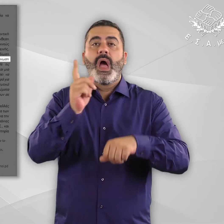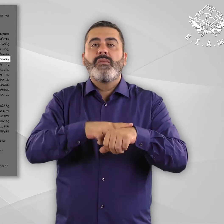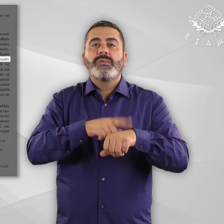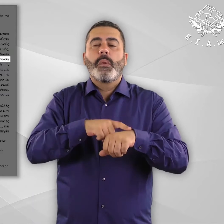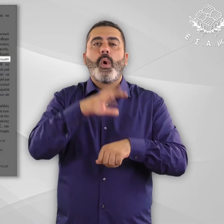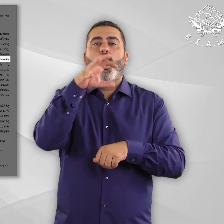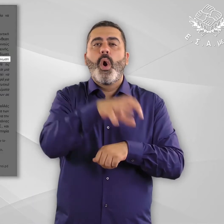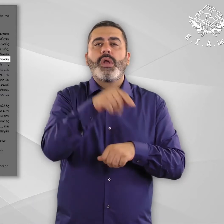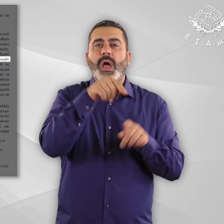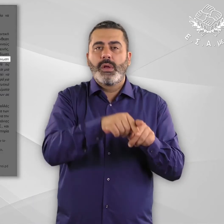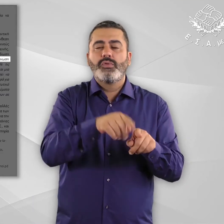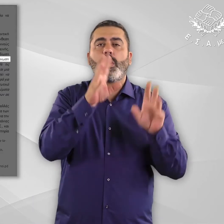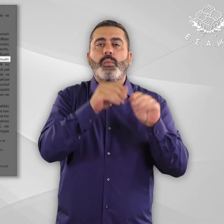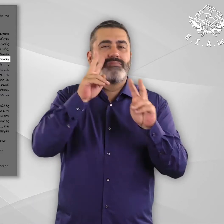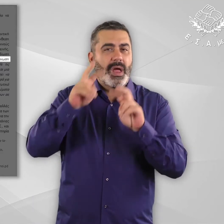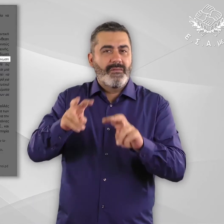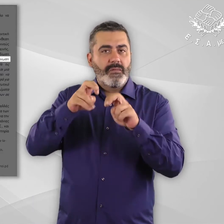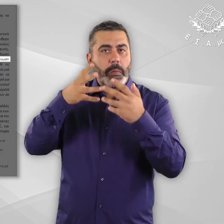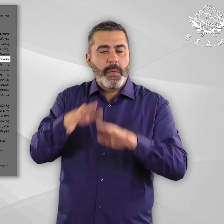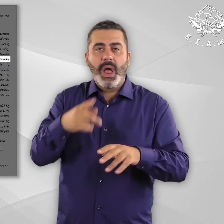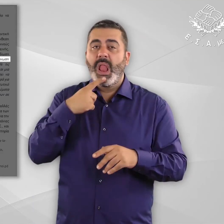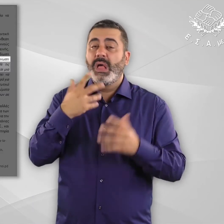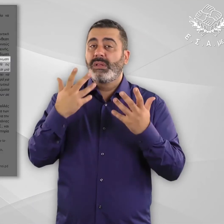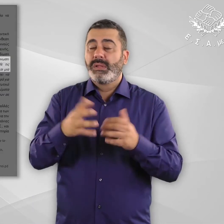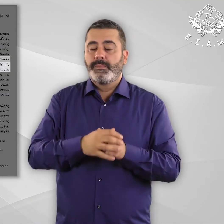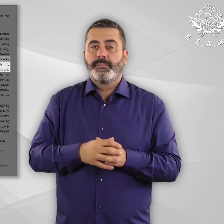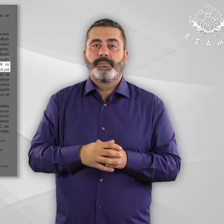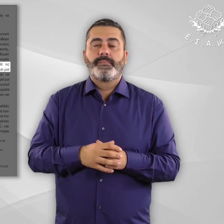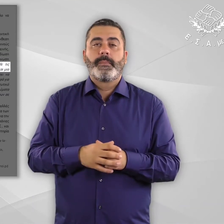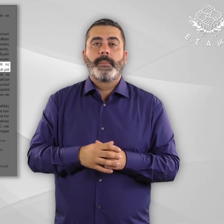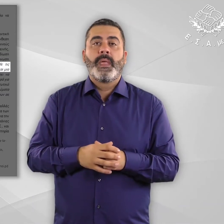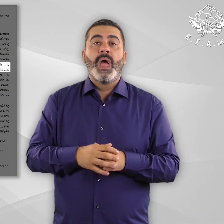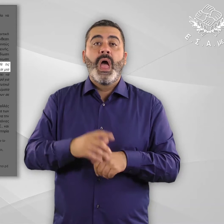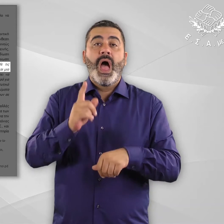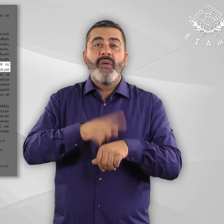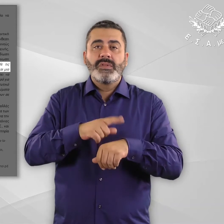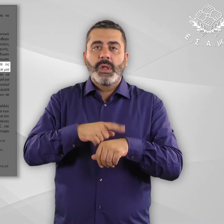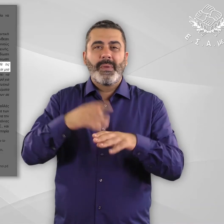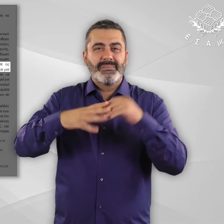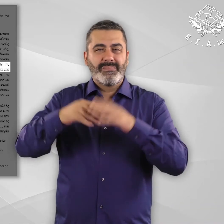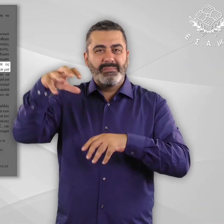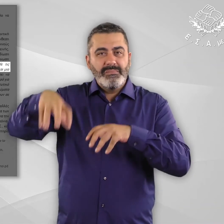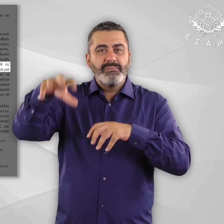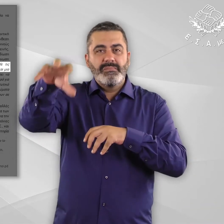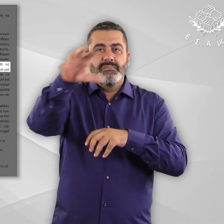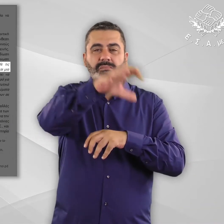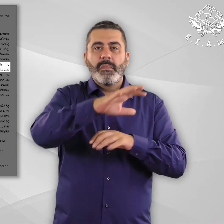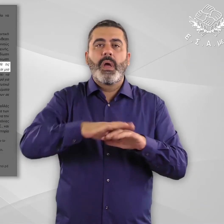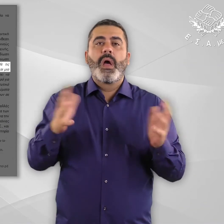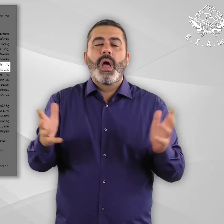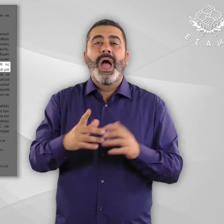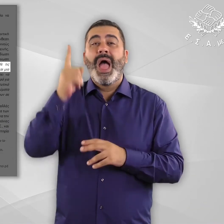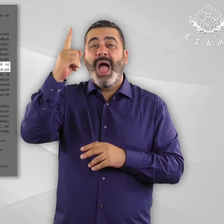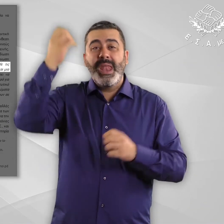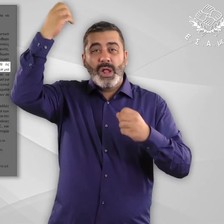Committee, IAC, αναφέρει ότι άνω κατωτελεία, με τις υπάρχουσες υποδομές, αναλογίαν εντός 1